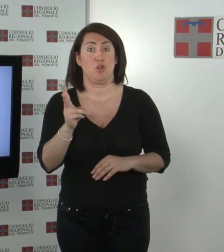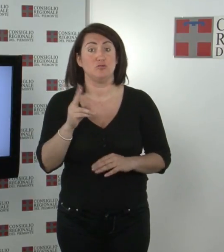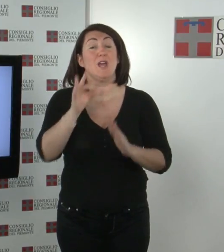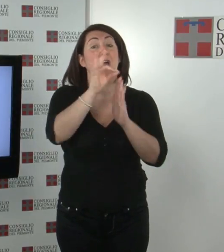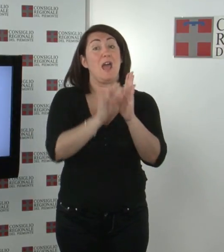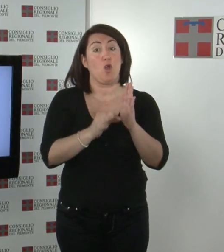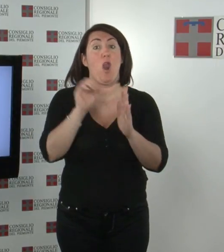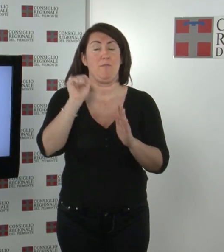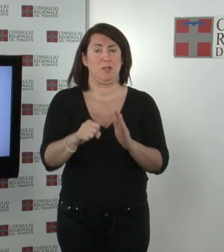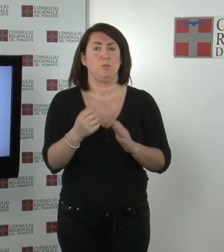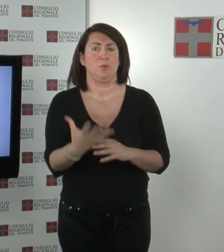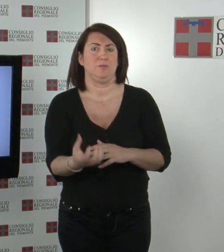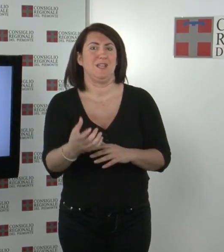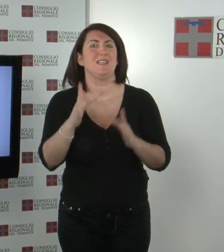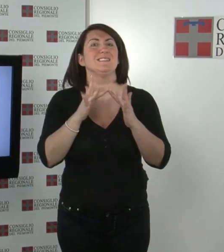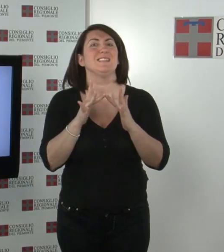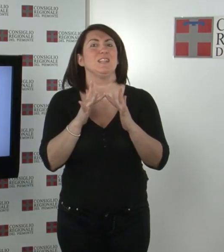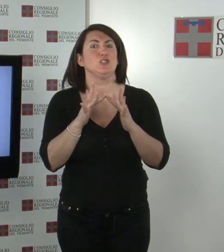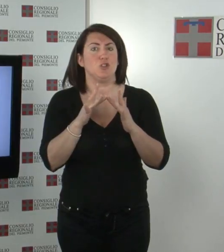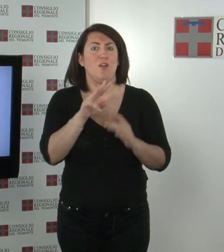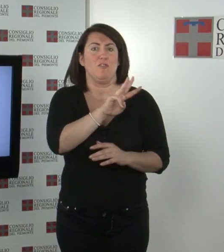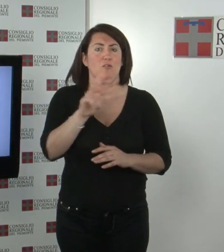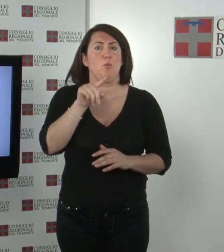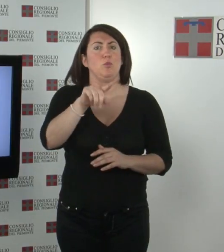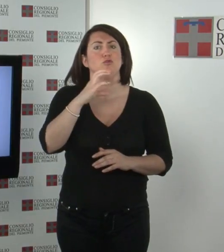sito www.cr.piemonte.it